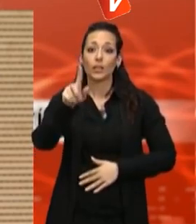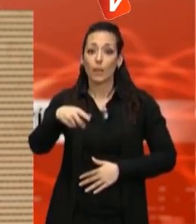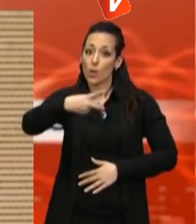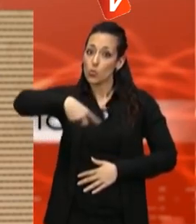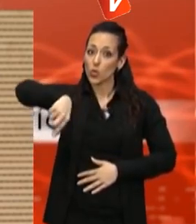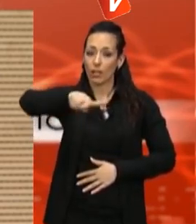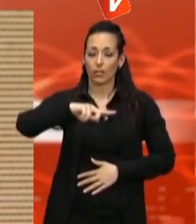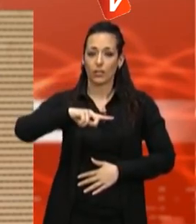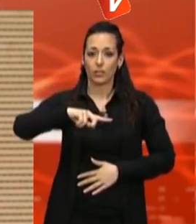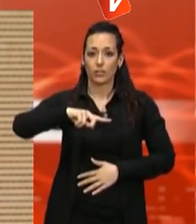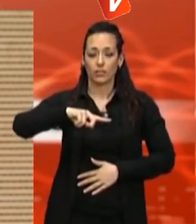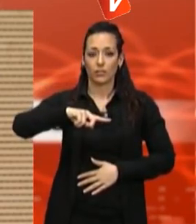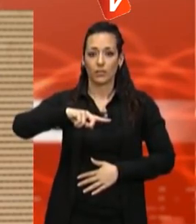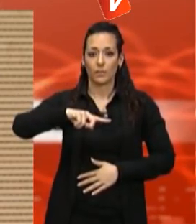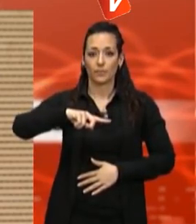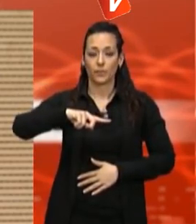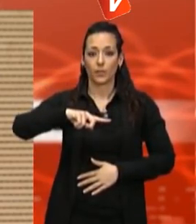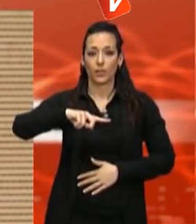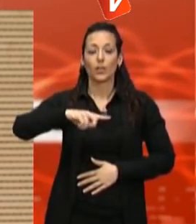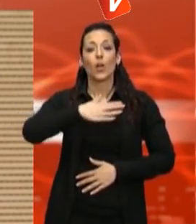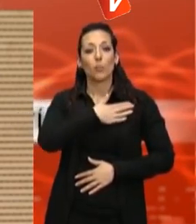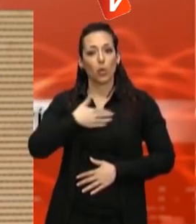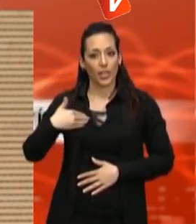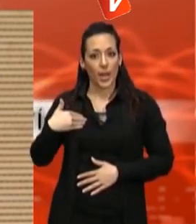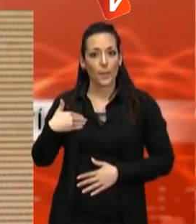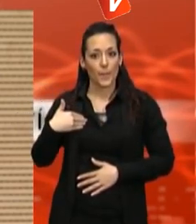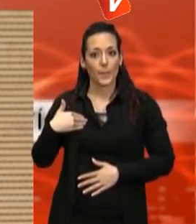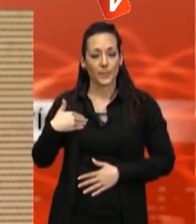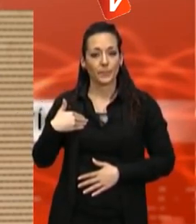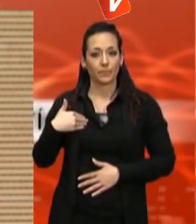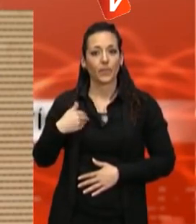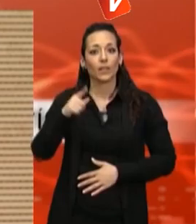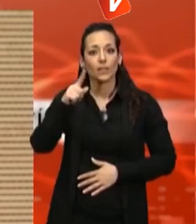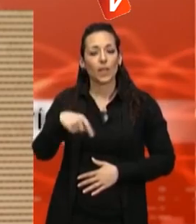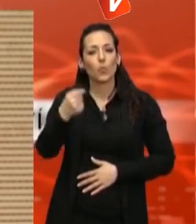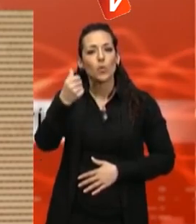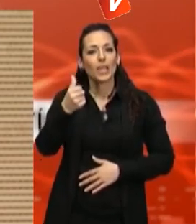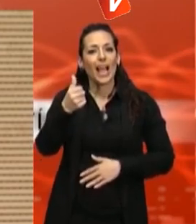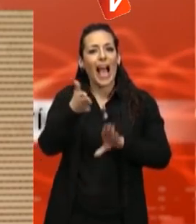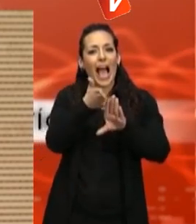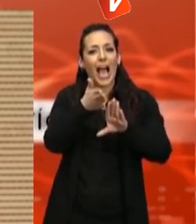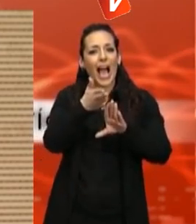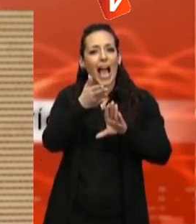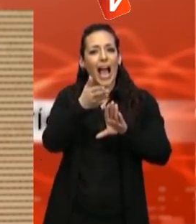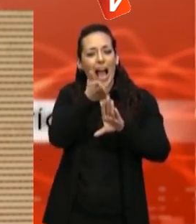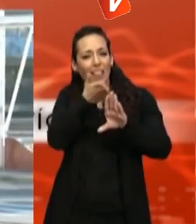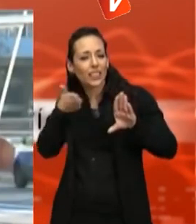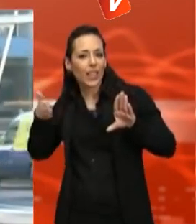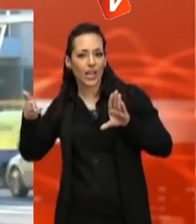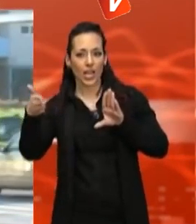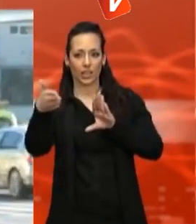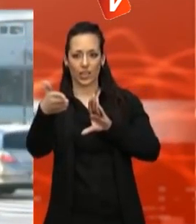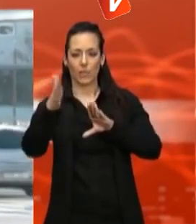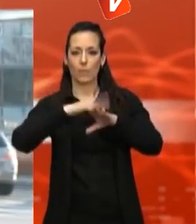voldrem ser una alternativa per el transport esporàdic.